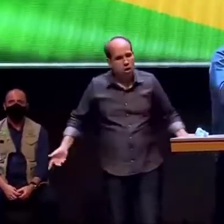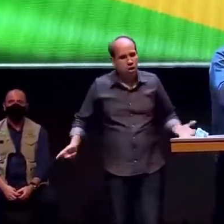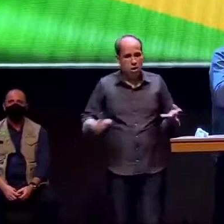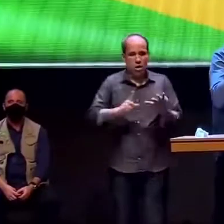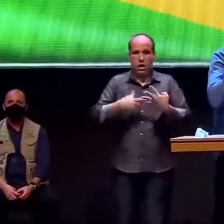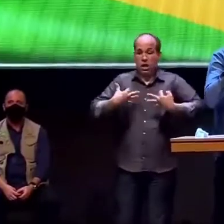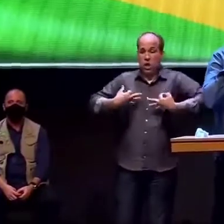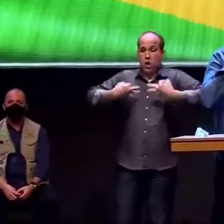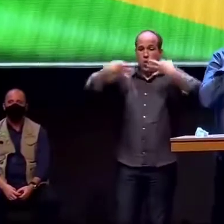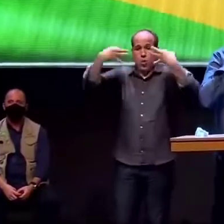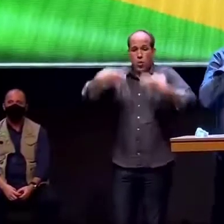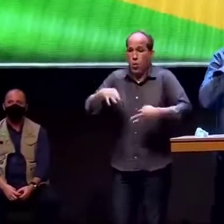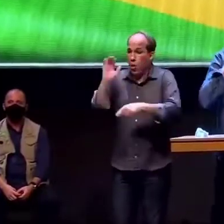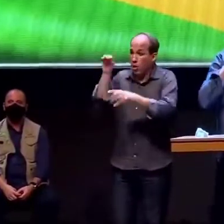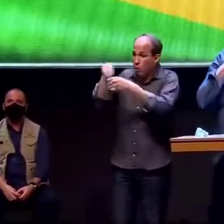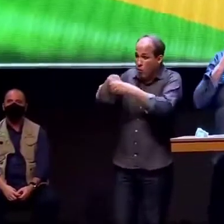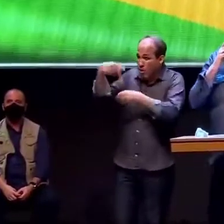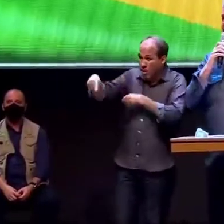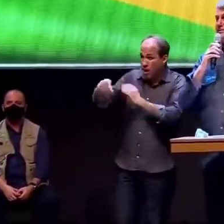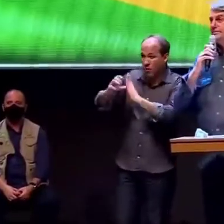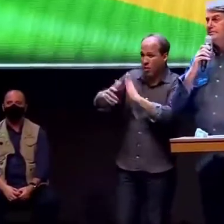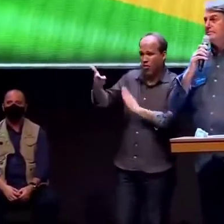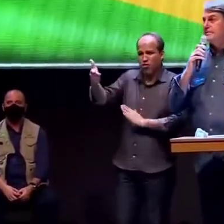honestidade para eles não tinha H